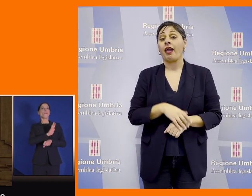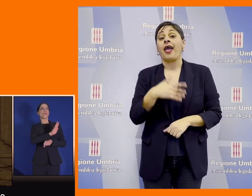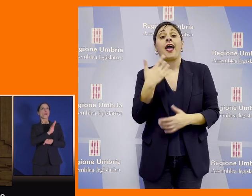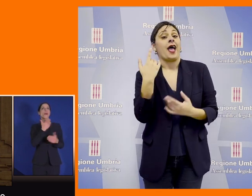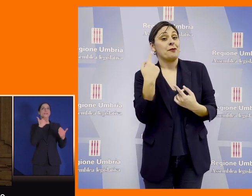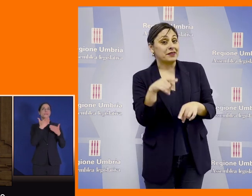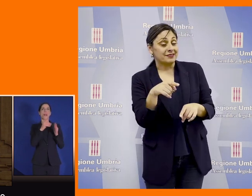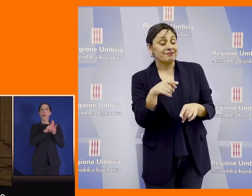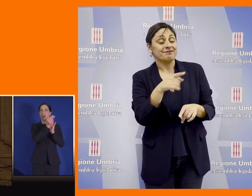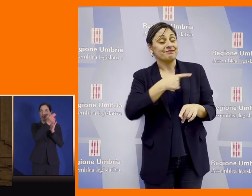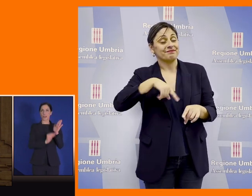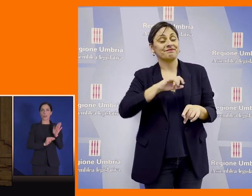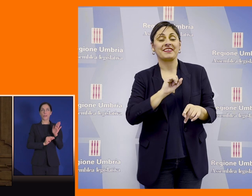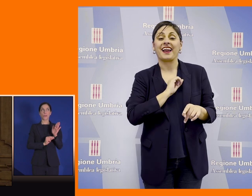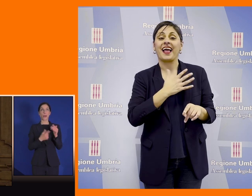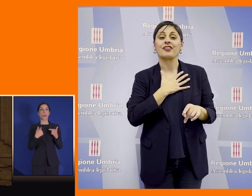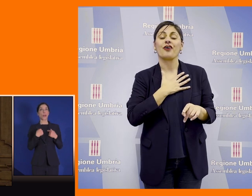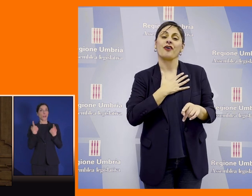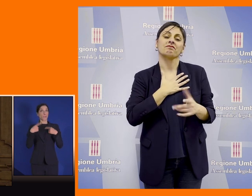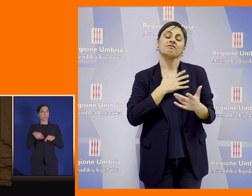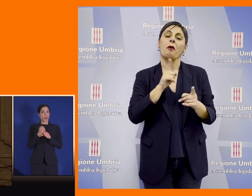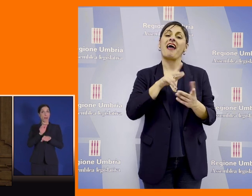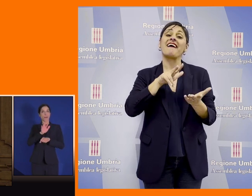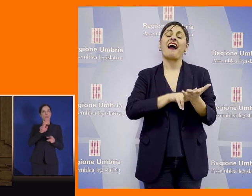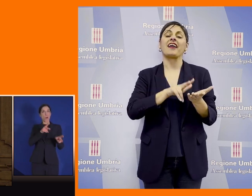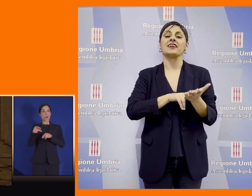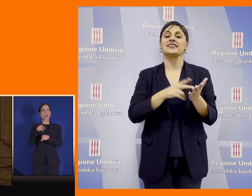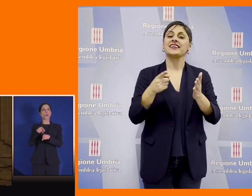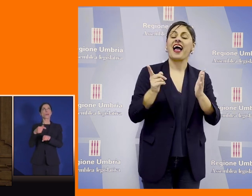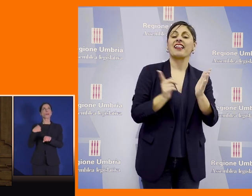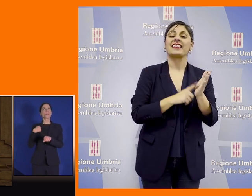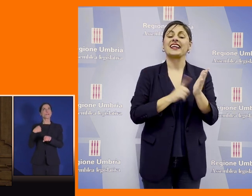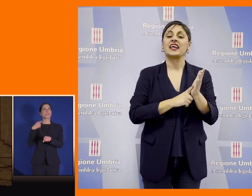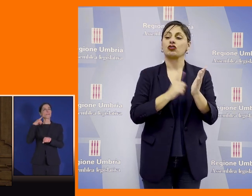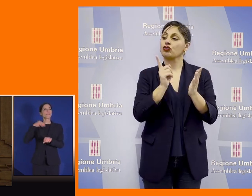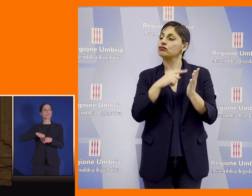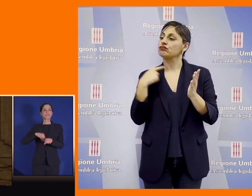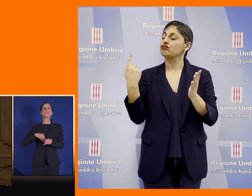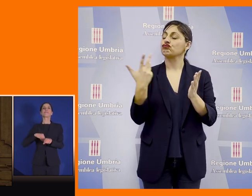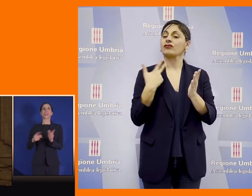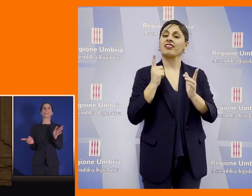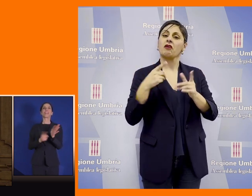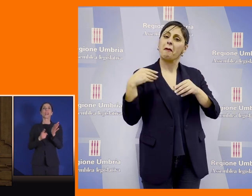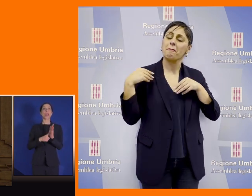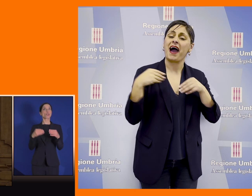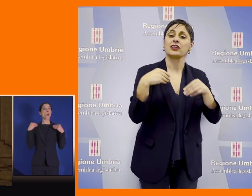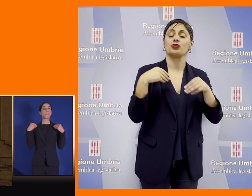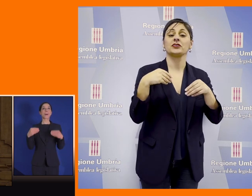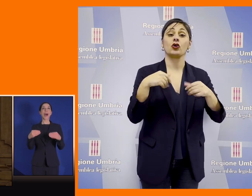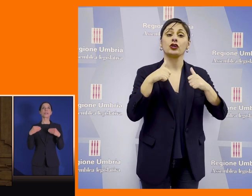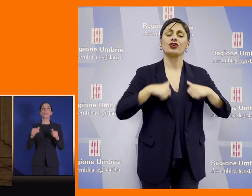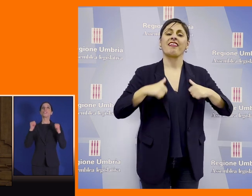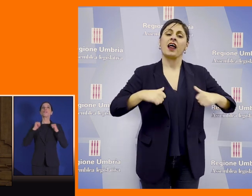e questo noi riteniamo sia la garanzia di un diritto alla partecipazione e alla